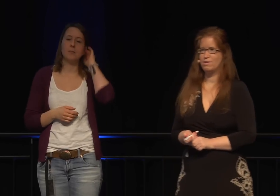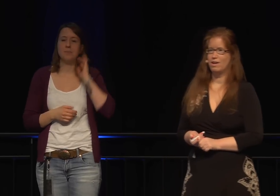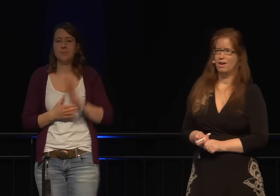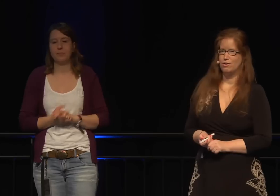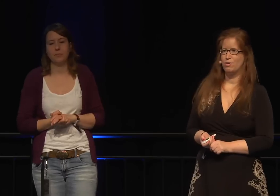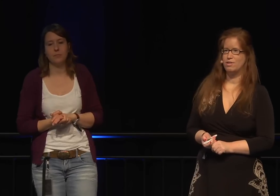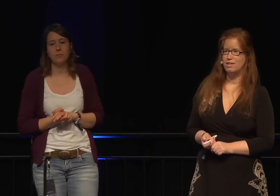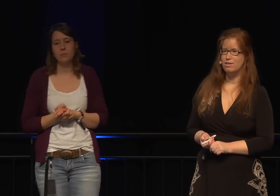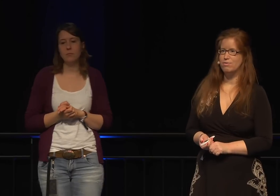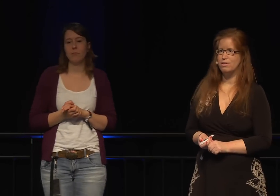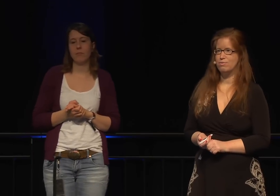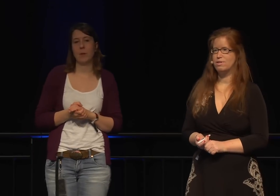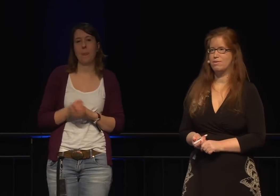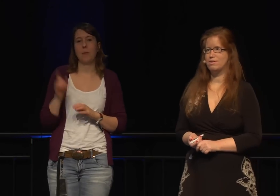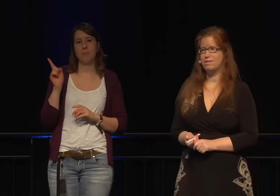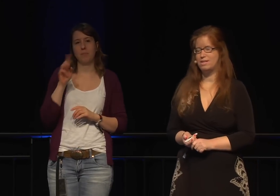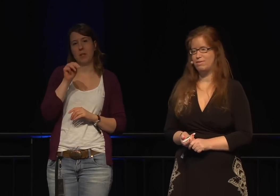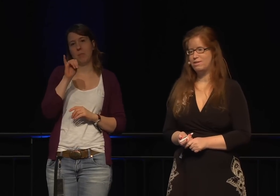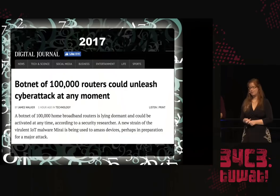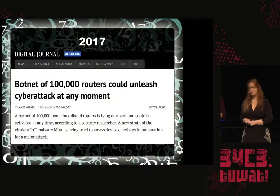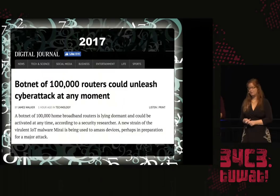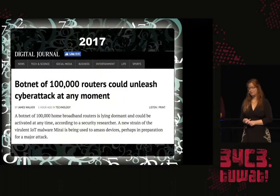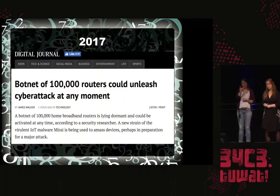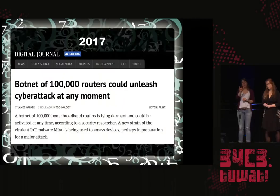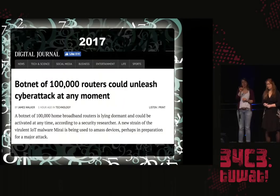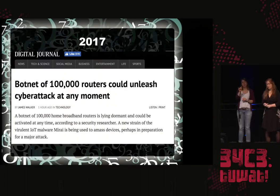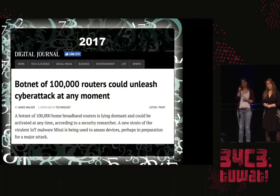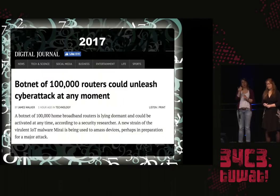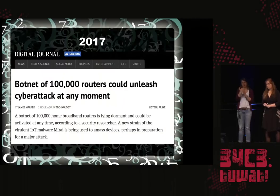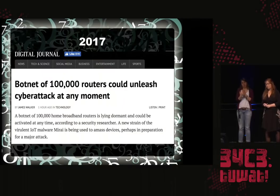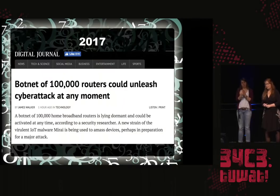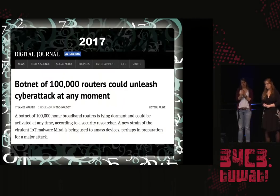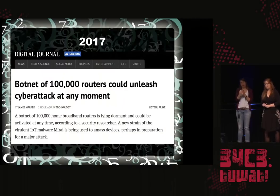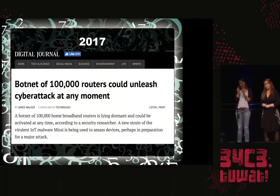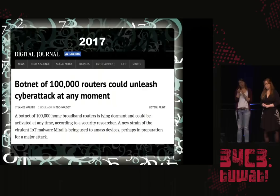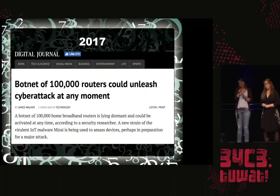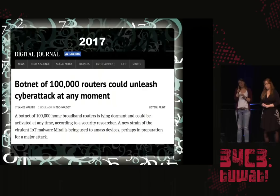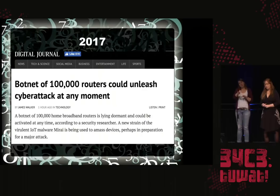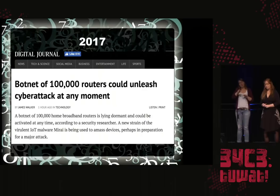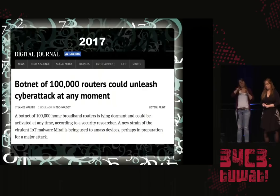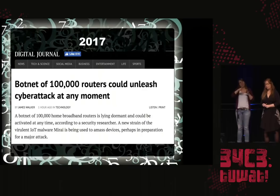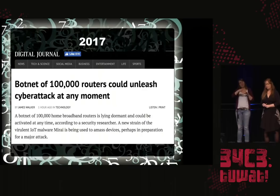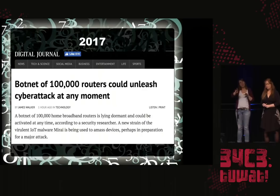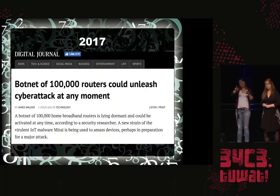bis 2017 weiterlaufen.